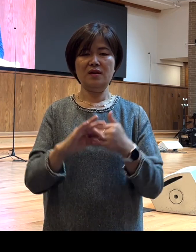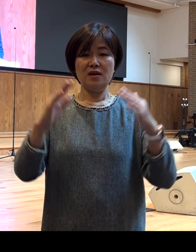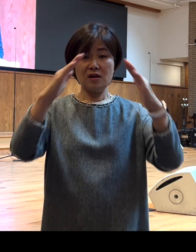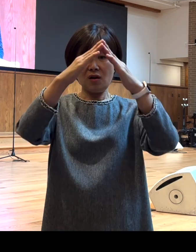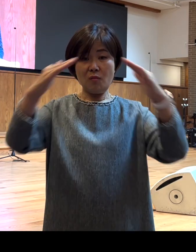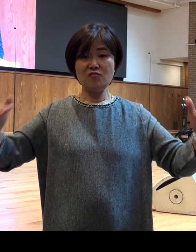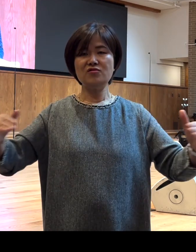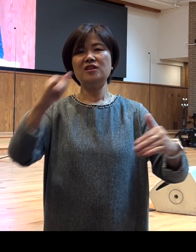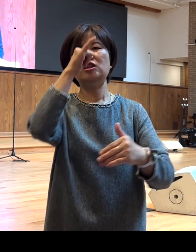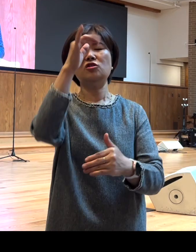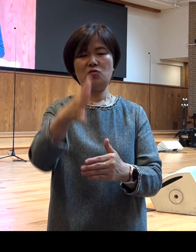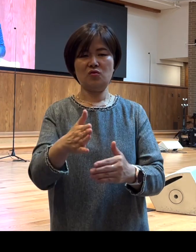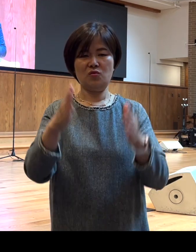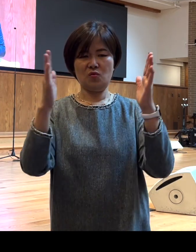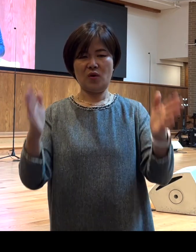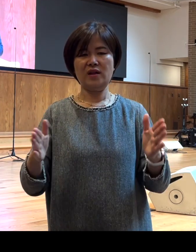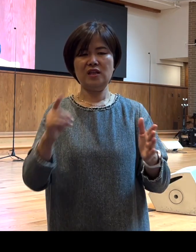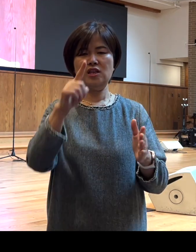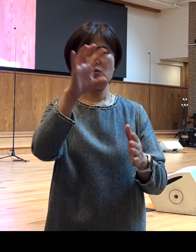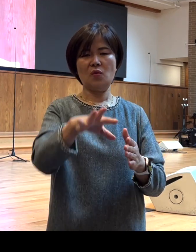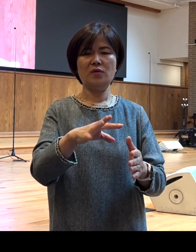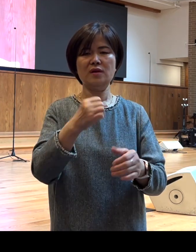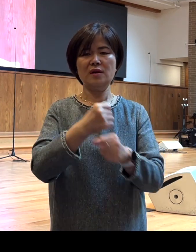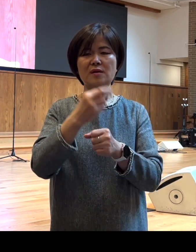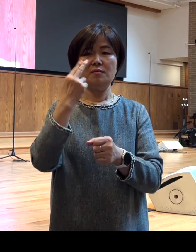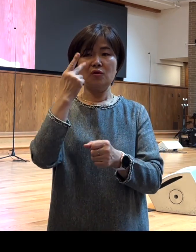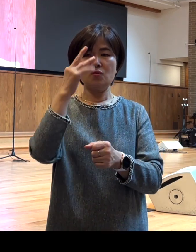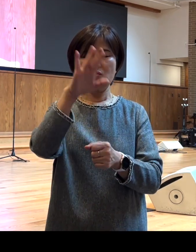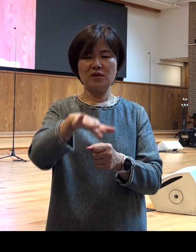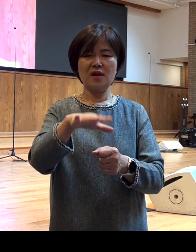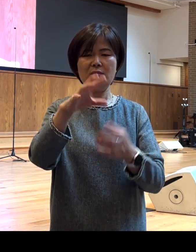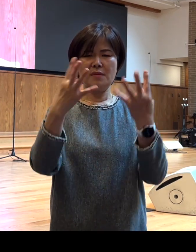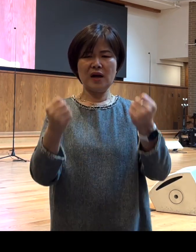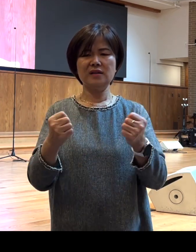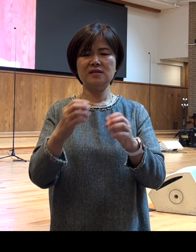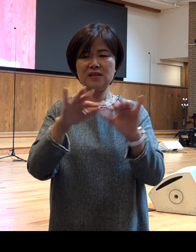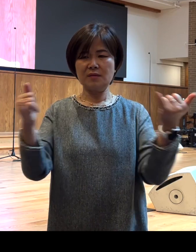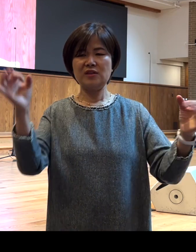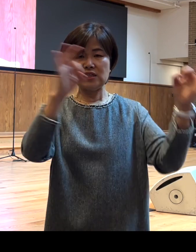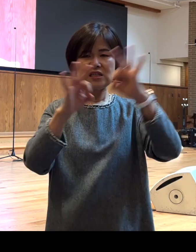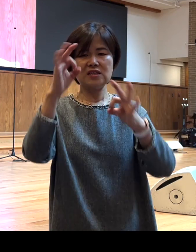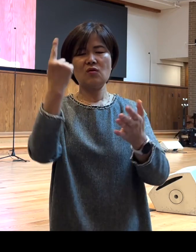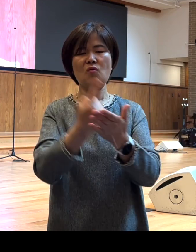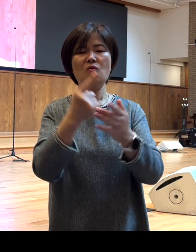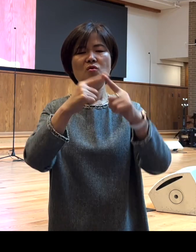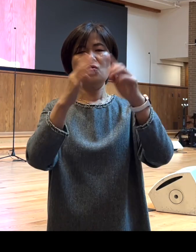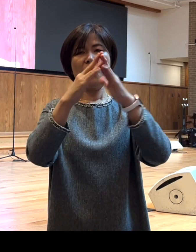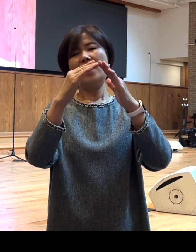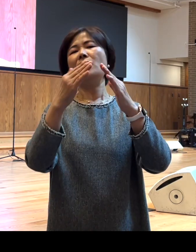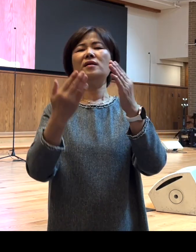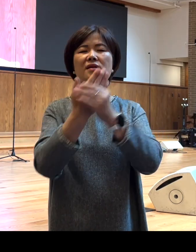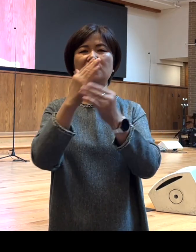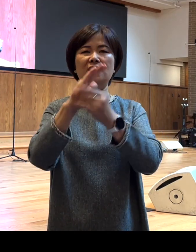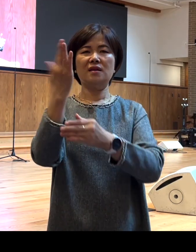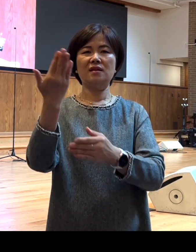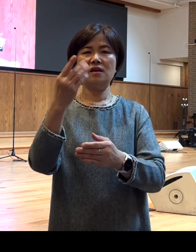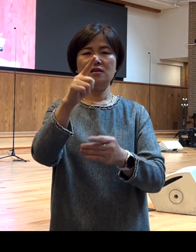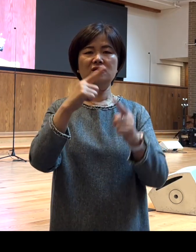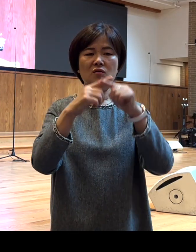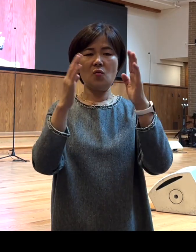우리가 이 지역에 북미주의 많은 소수민족들이 찾아오고 교회가 생기는데 그 교회들을 우리가